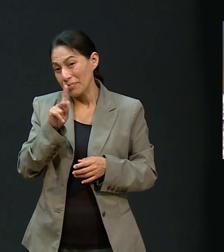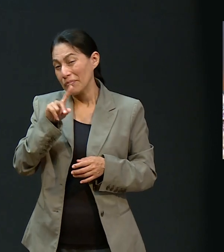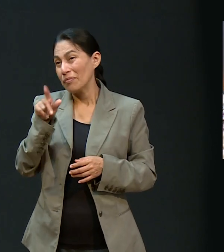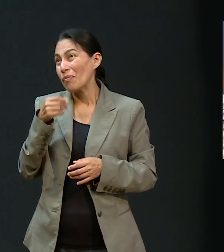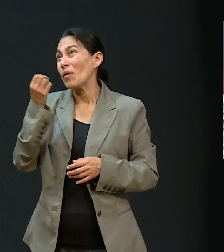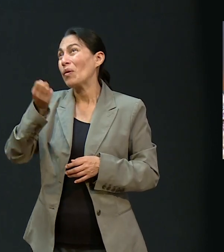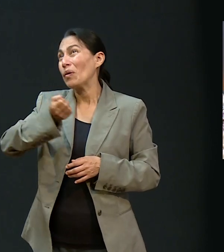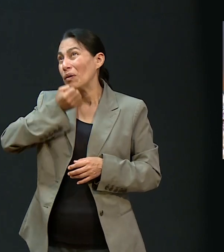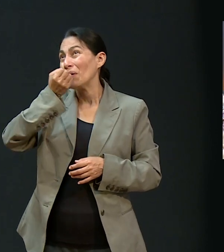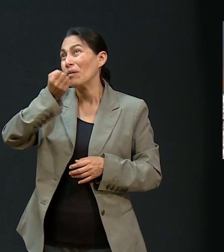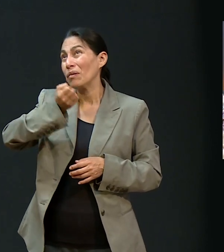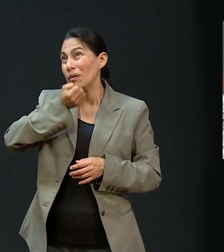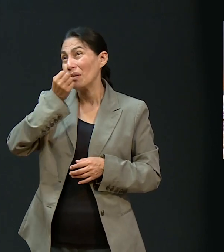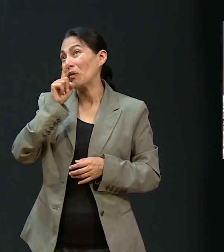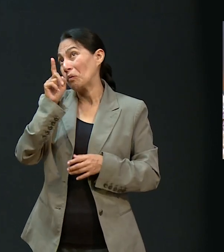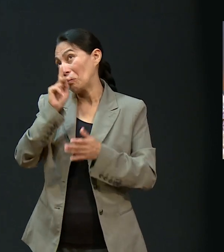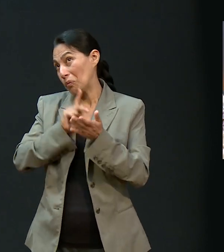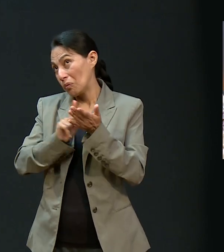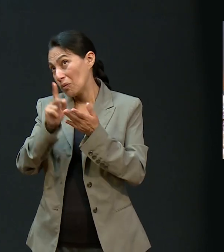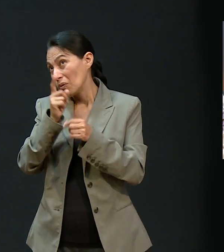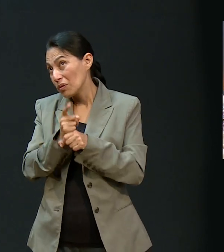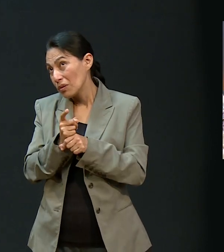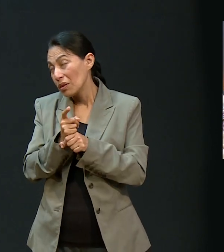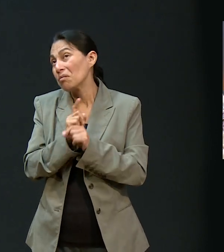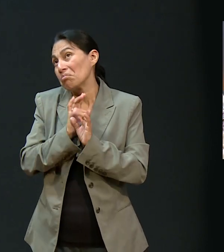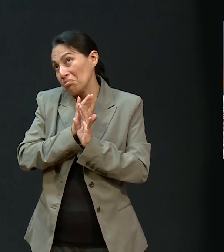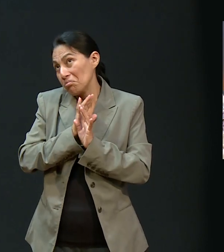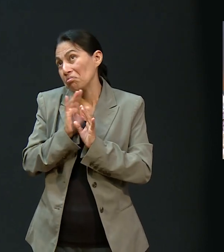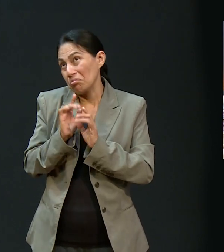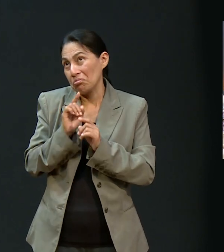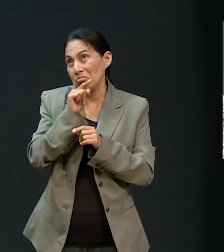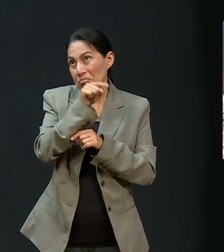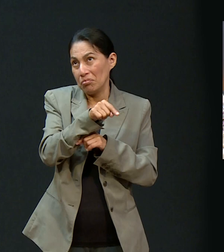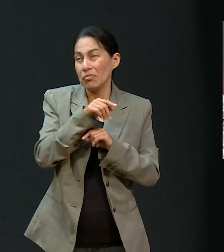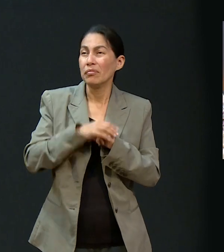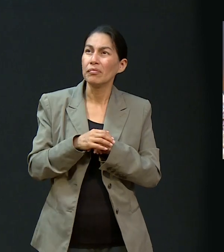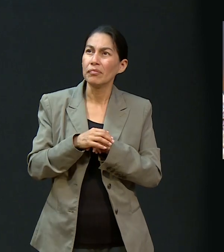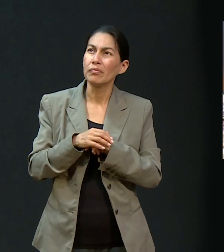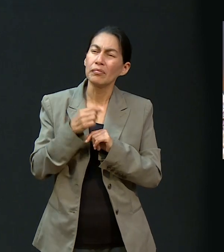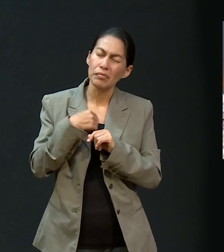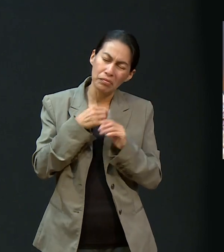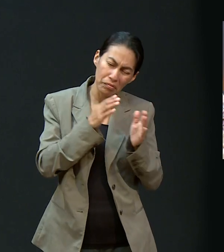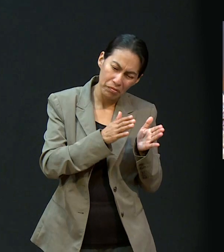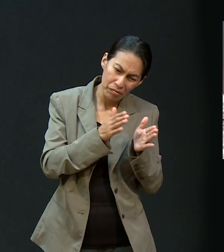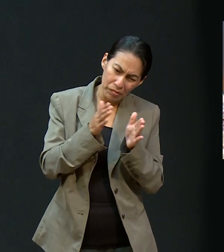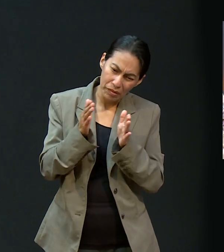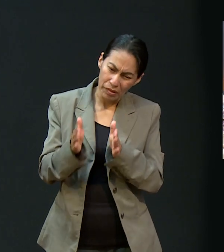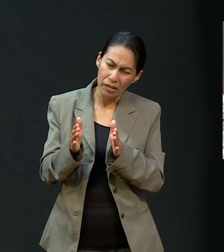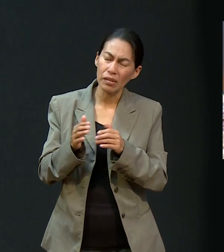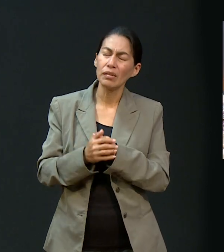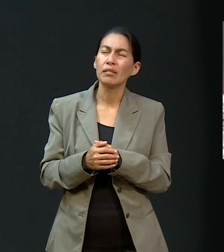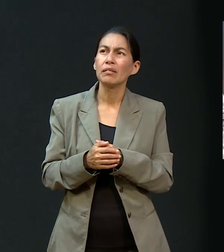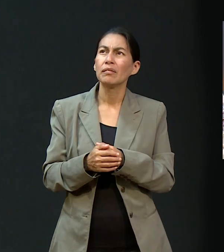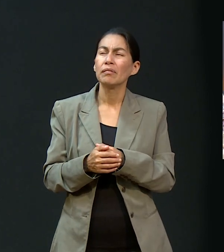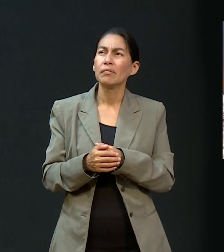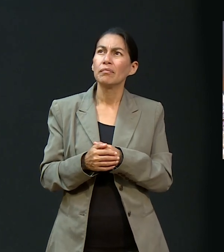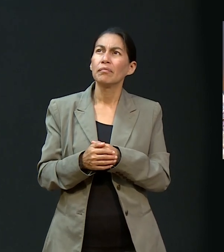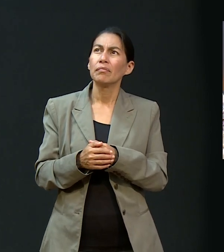El caso es que después de tanta oración, yo le decía al Señor, pues si es tu voluntad, ahí vamos a ir. Entonces dije, voy a hacer